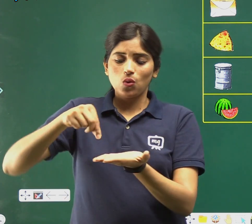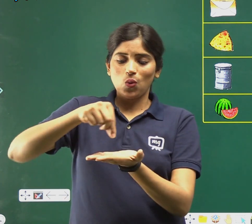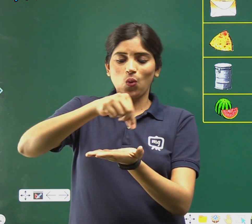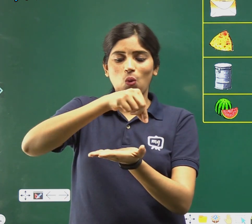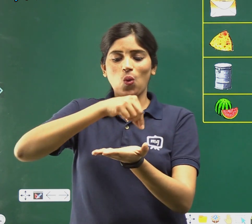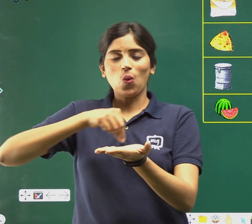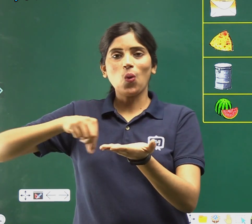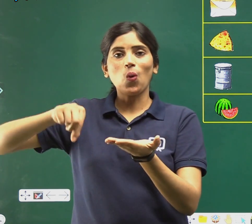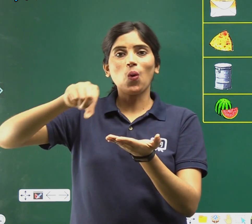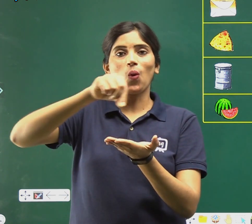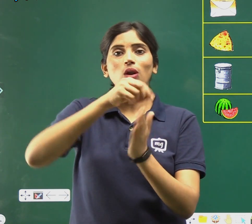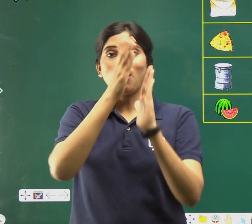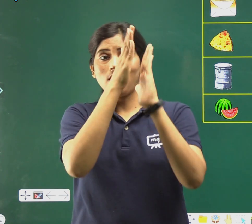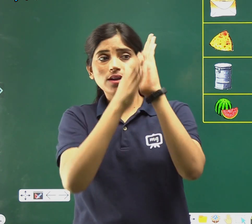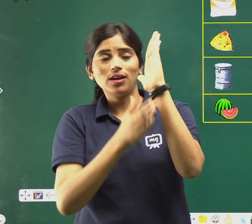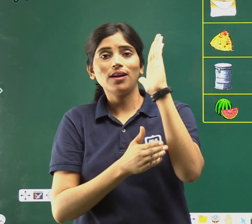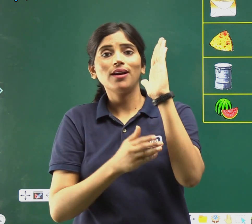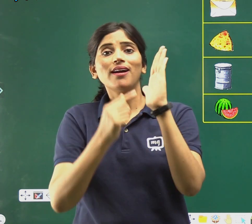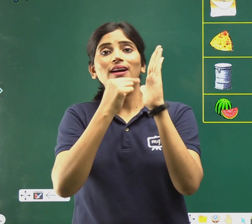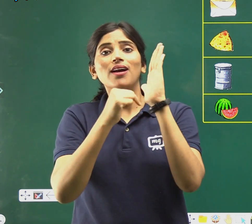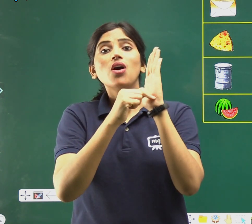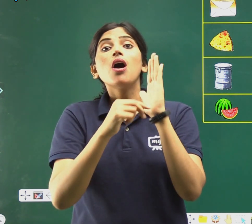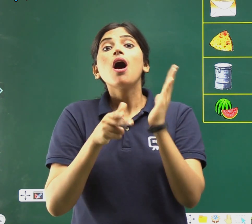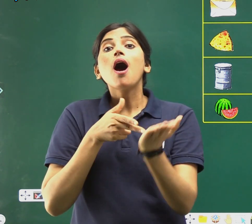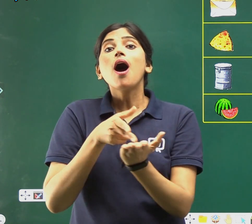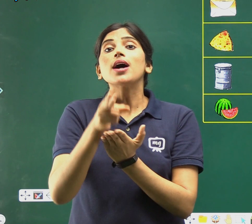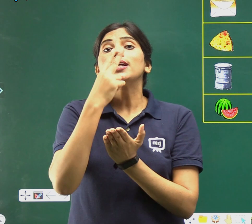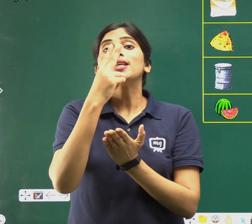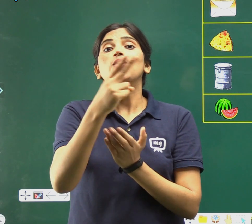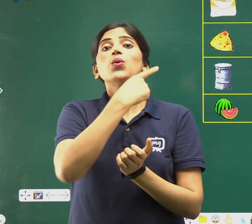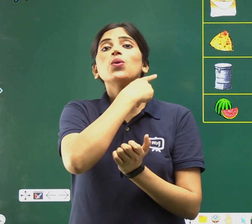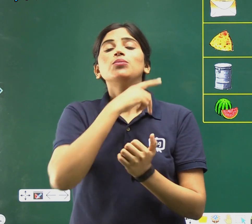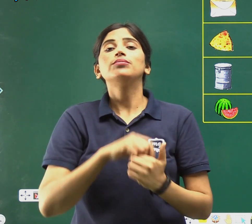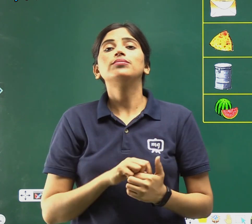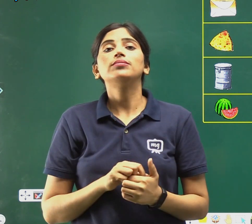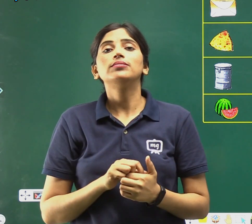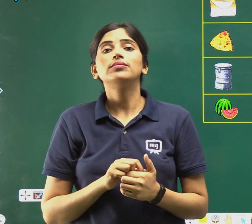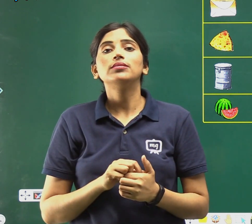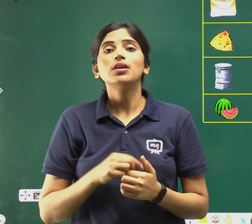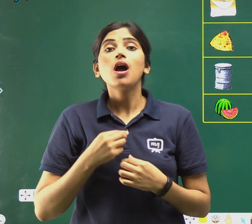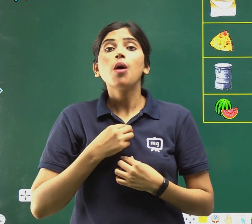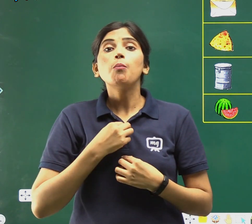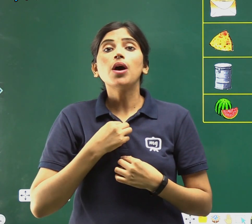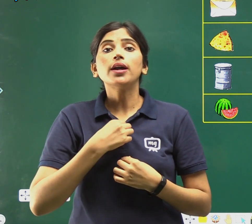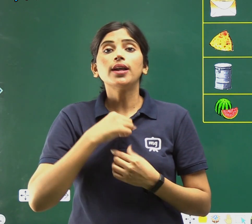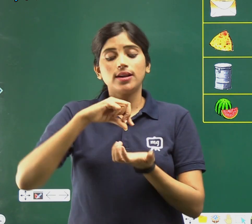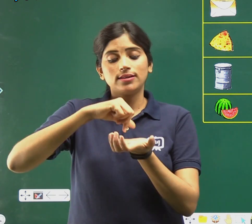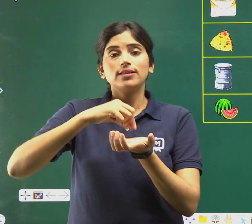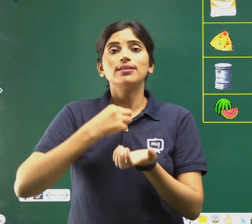गोल, फिर आगे देखो, बटान,